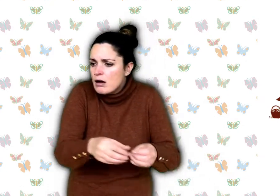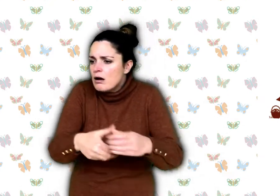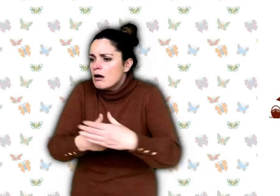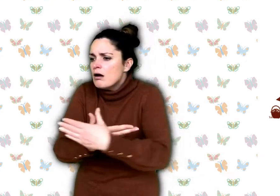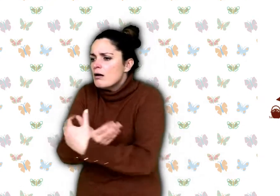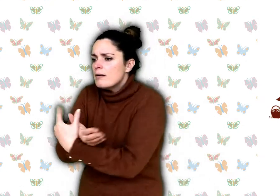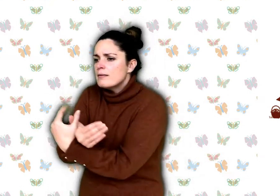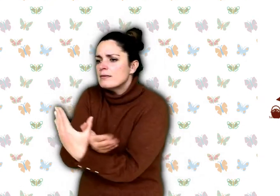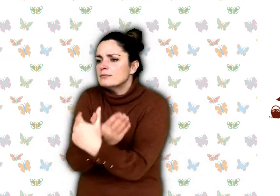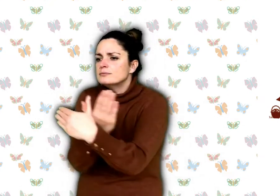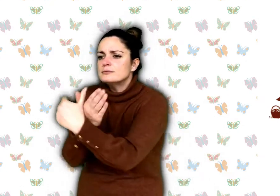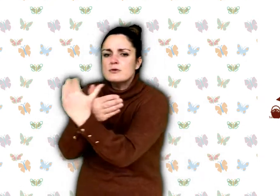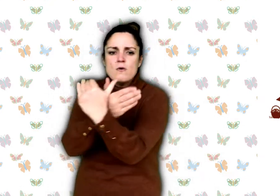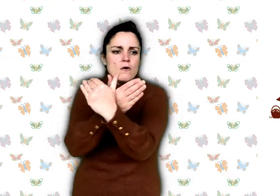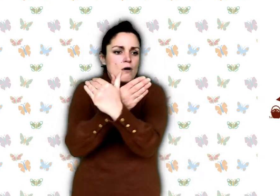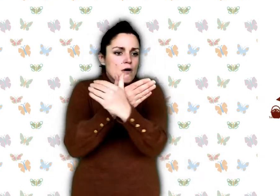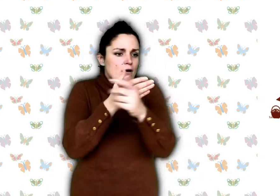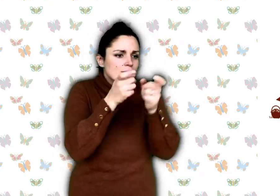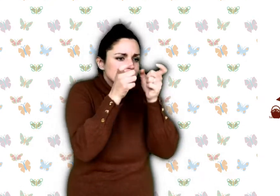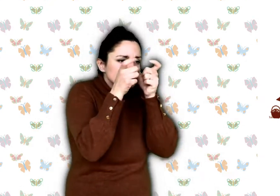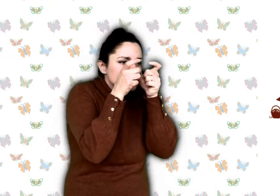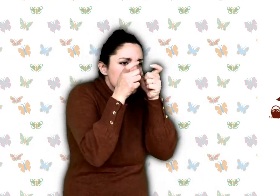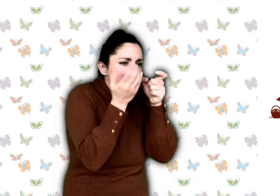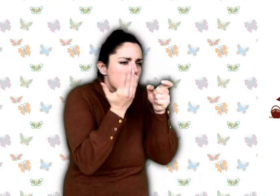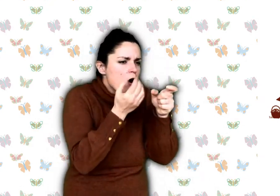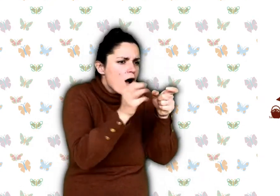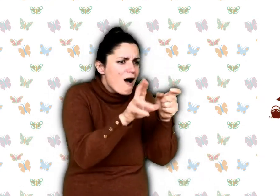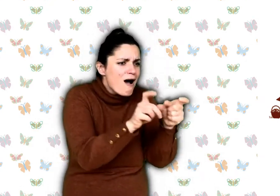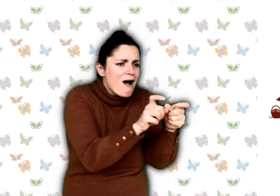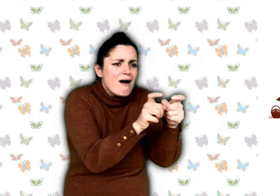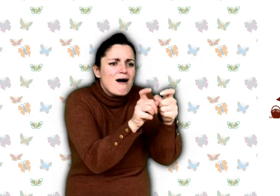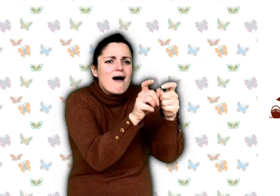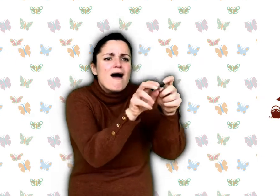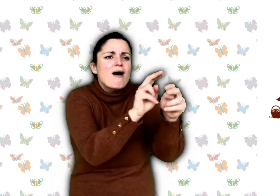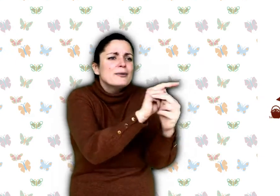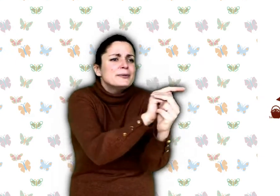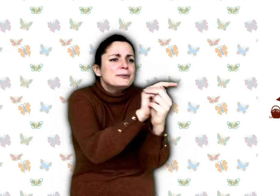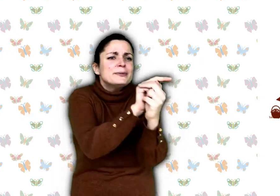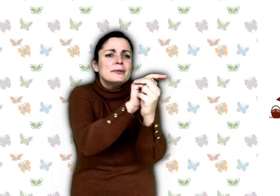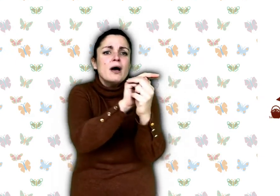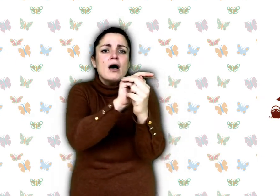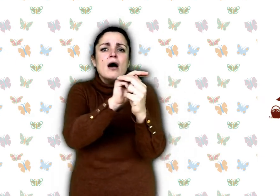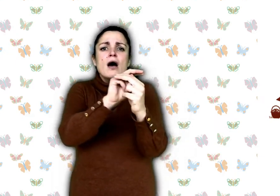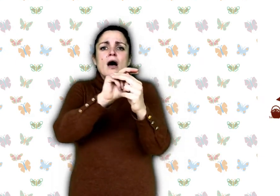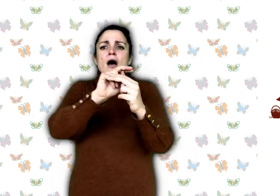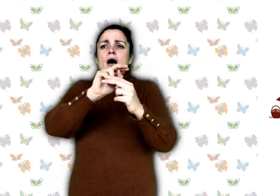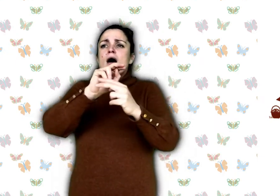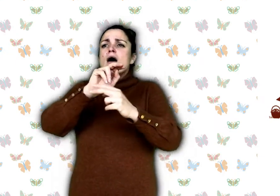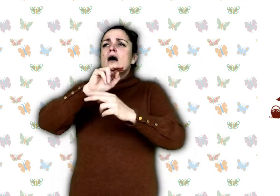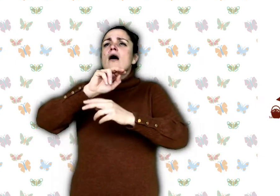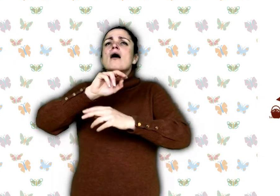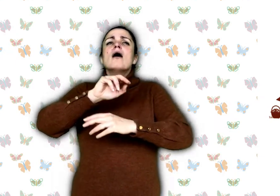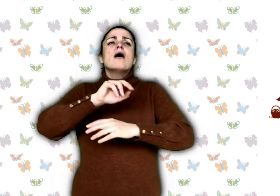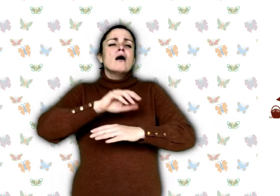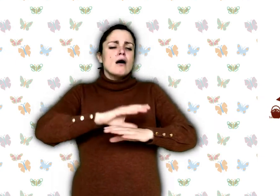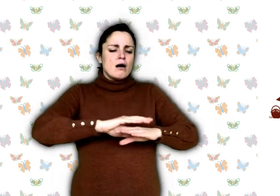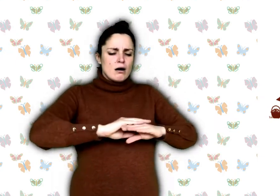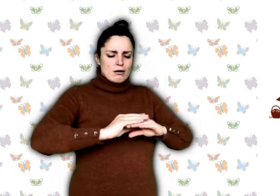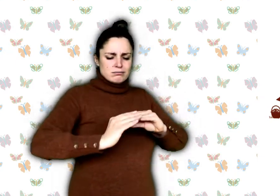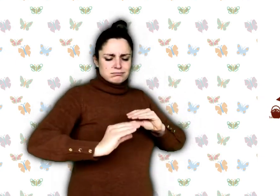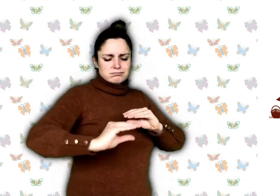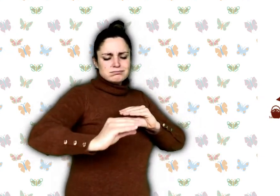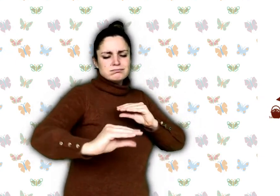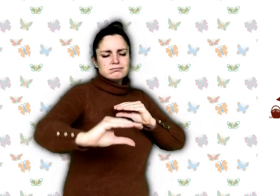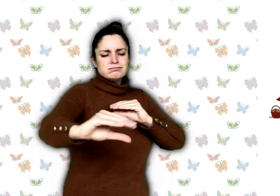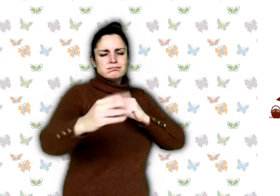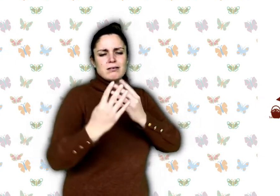Puis la fillette admira les papillons, observa les scarabées dorées et elle